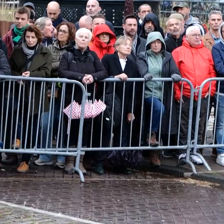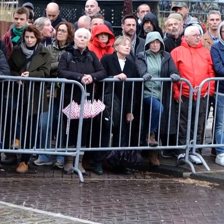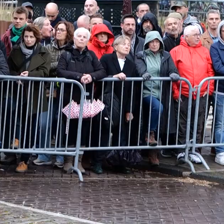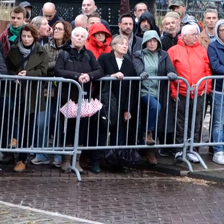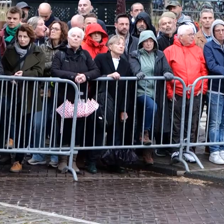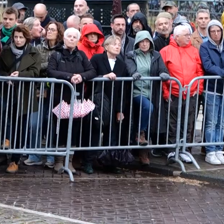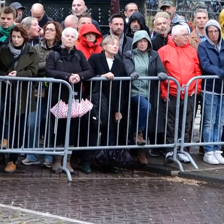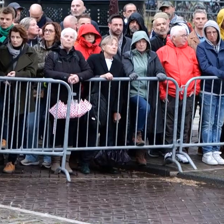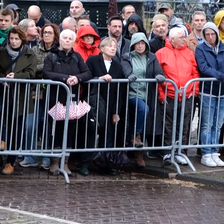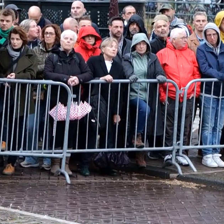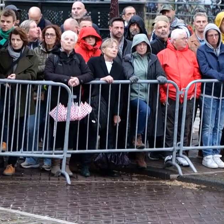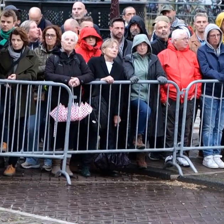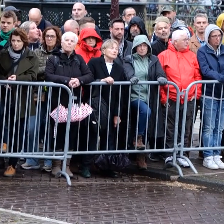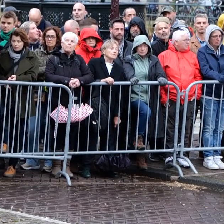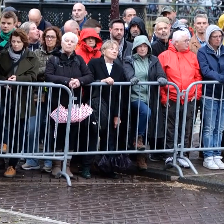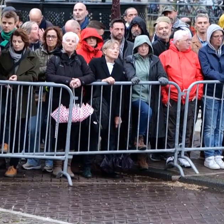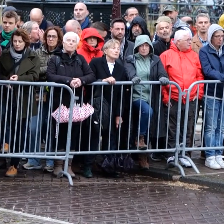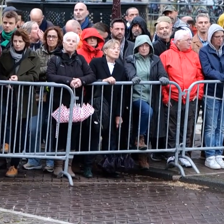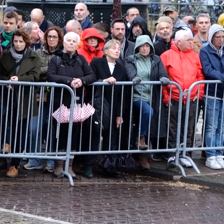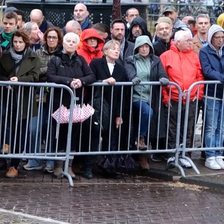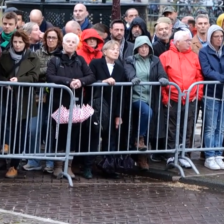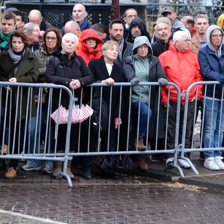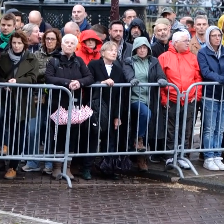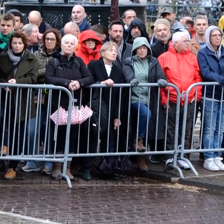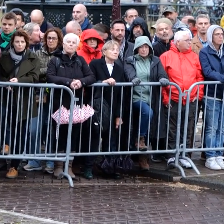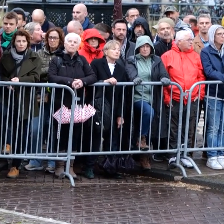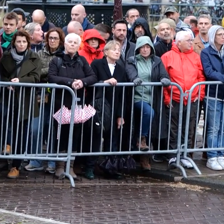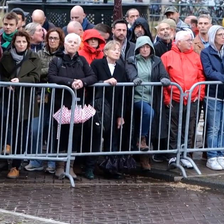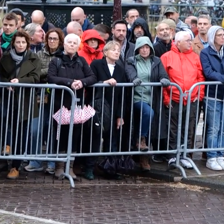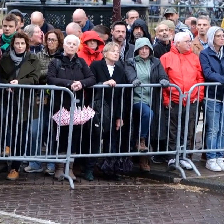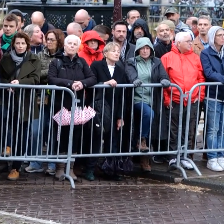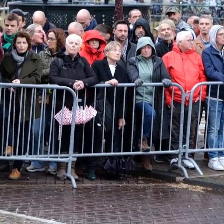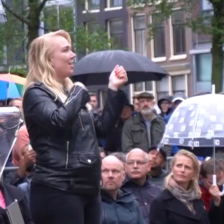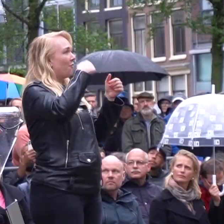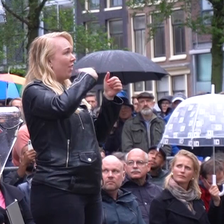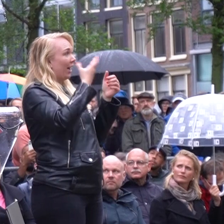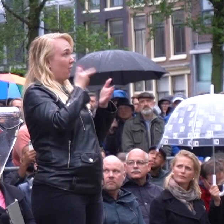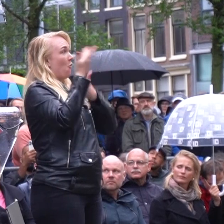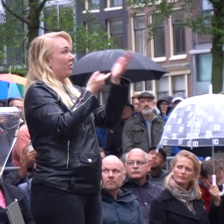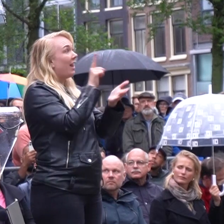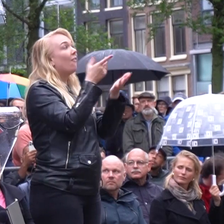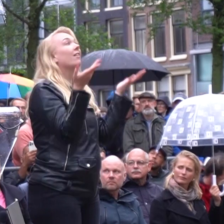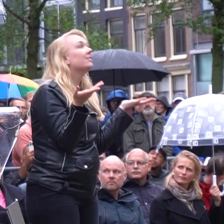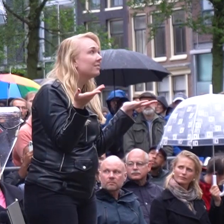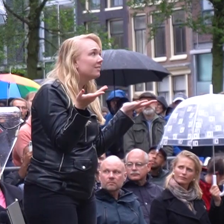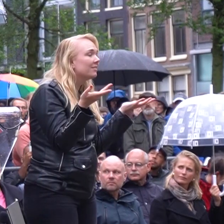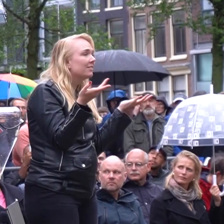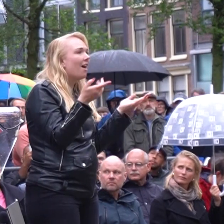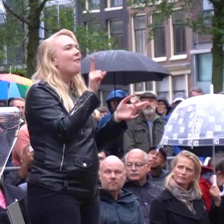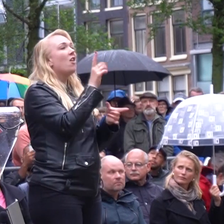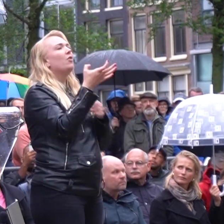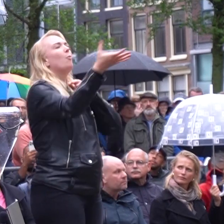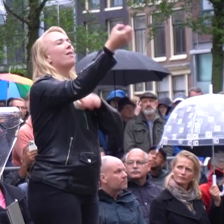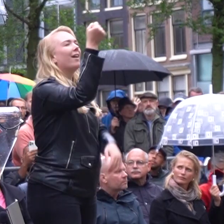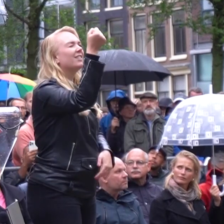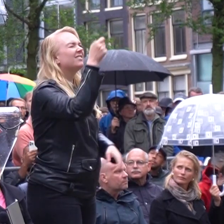Zoals iedereen meer op zichzelf zou letten, is de wereld al een stuk vrijer. De boodschap die ik jullie vandaag wil meegeven is, wat je ook wil bereiken,